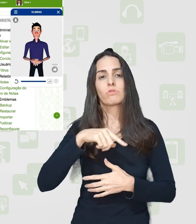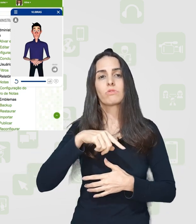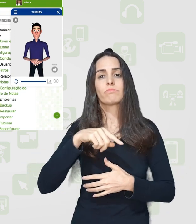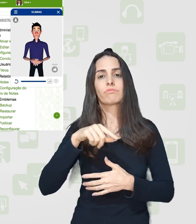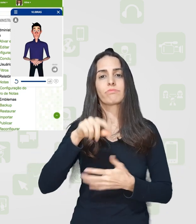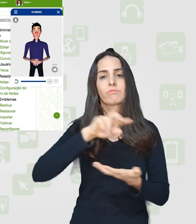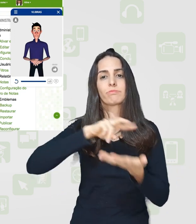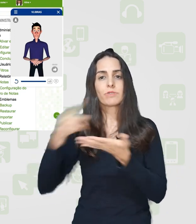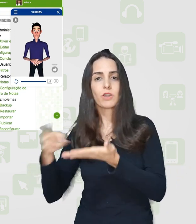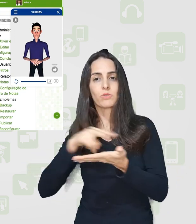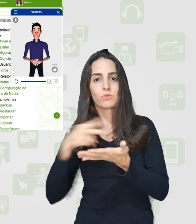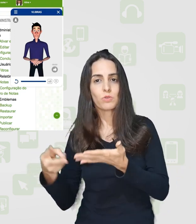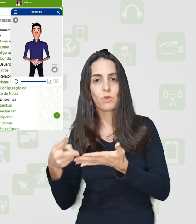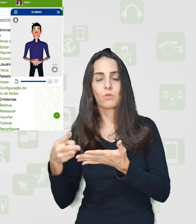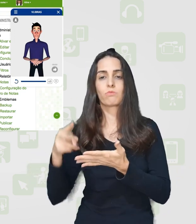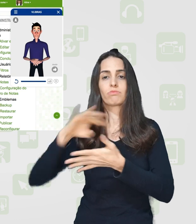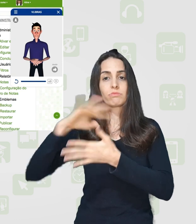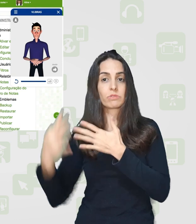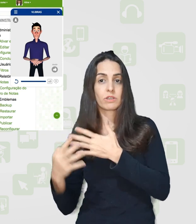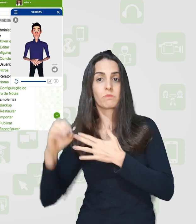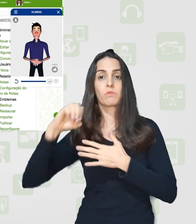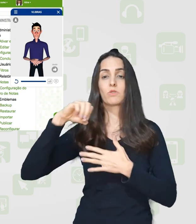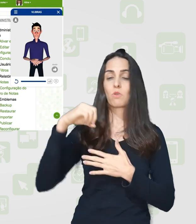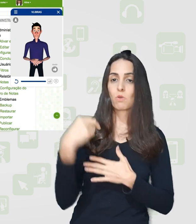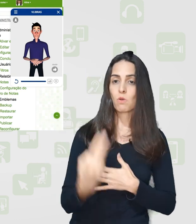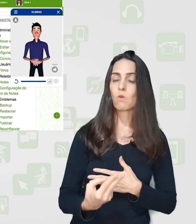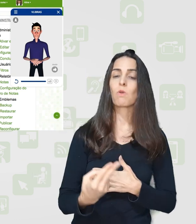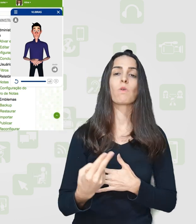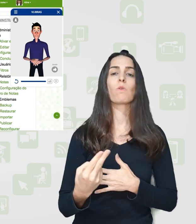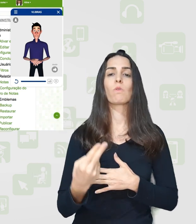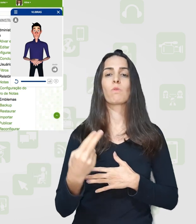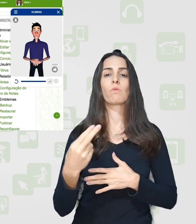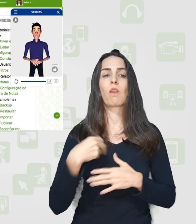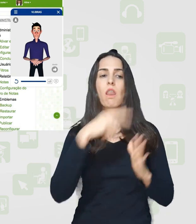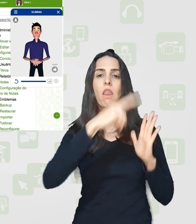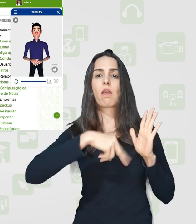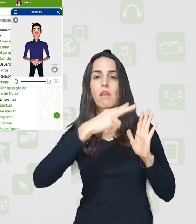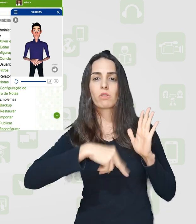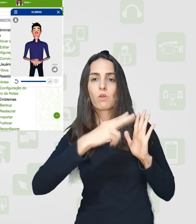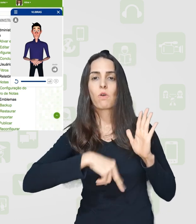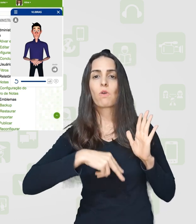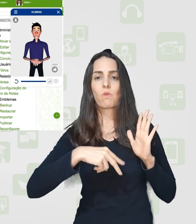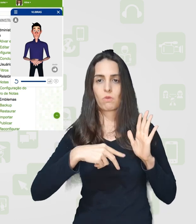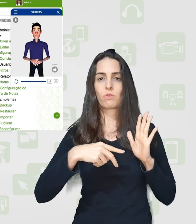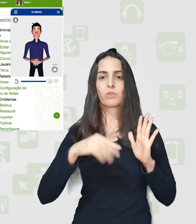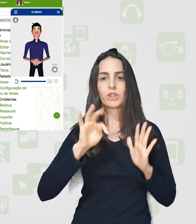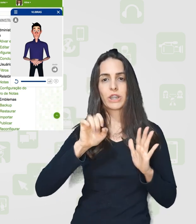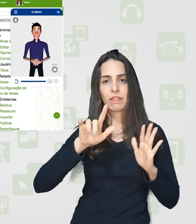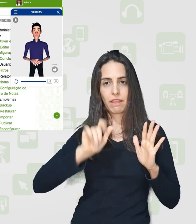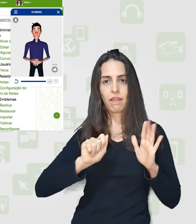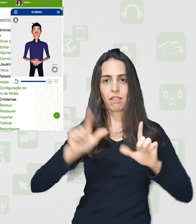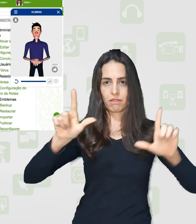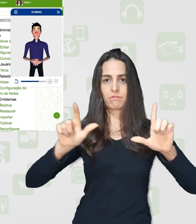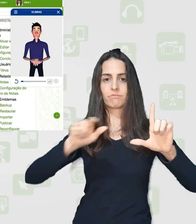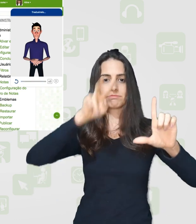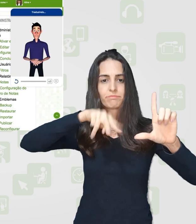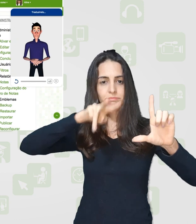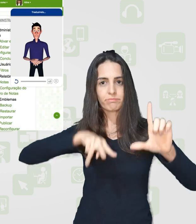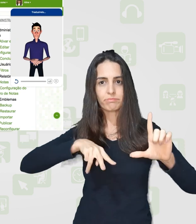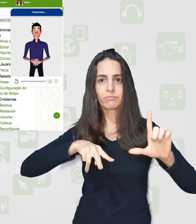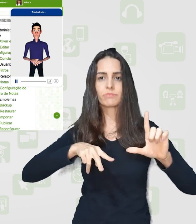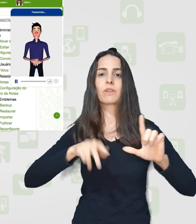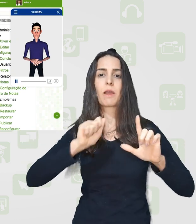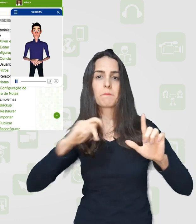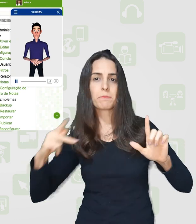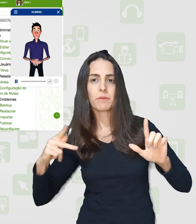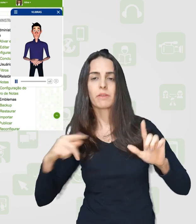recursos de acessibilidade, então tanto para um aluno que faz uso de leitor de tela, quanto para um aluno que vai utilizar o